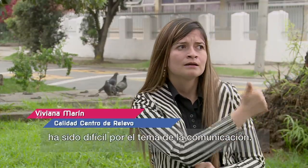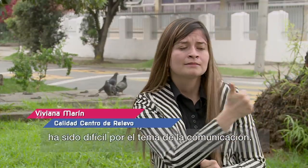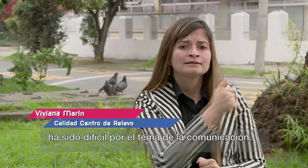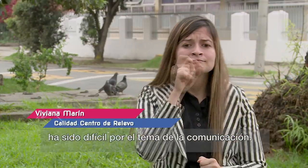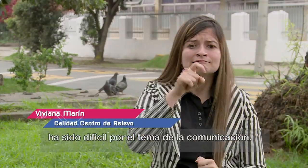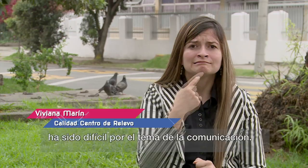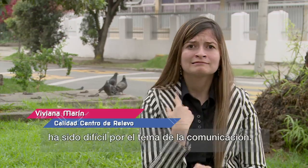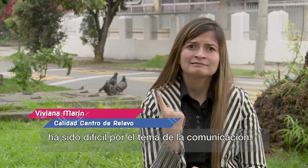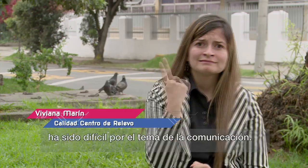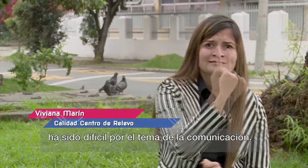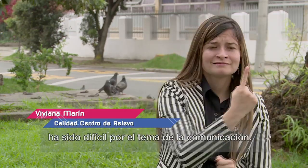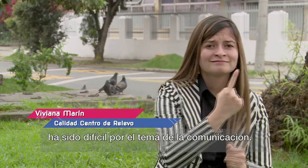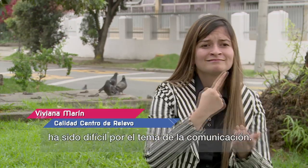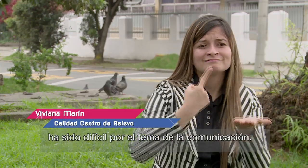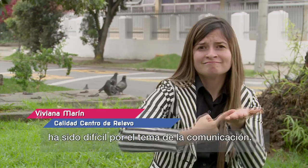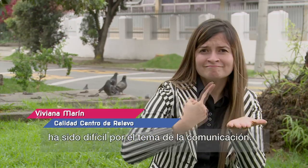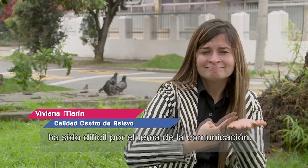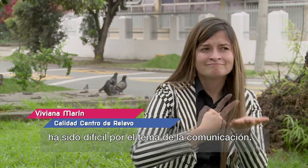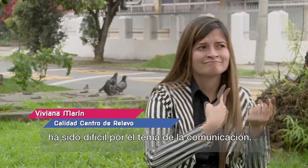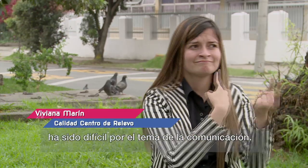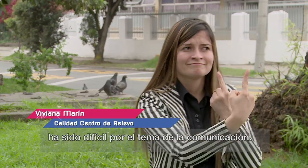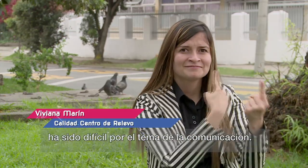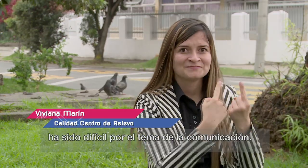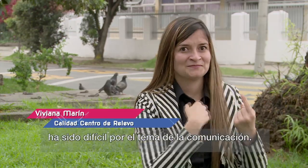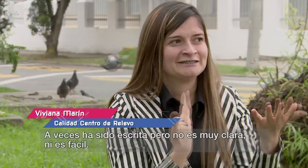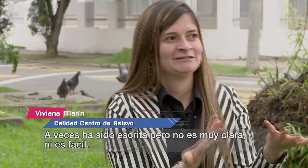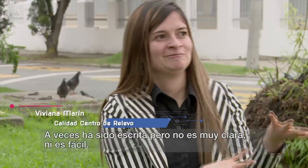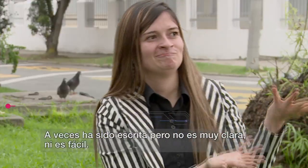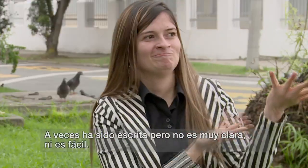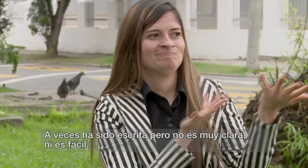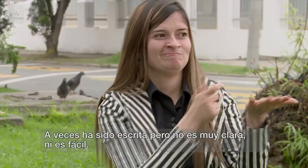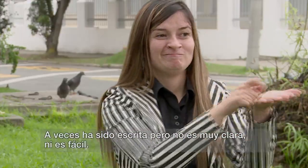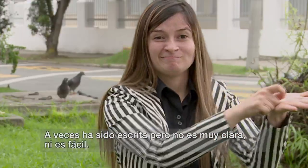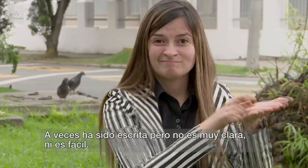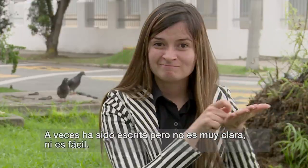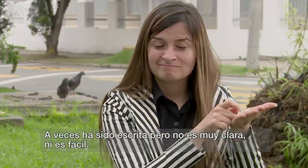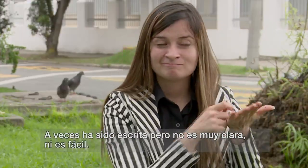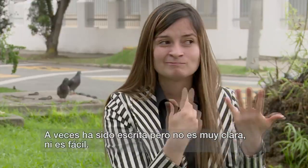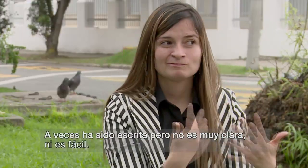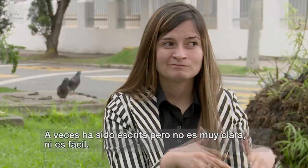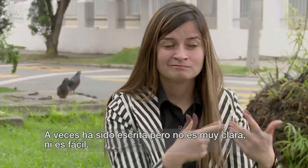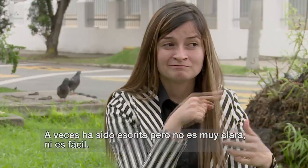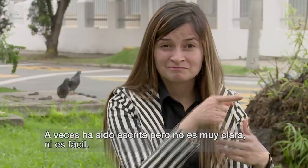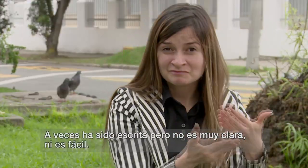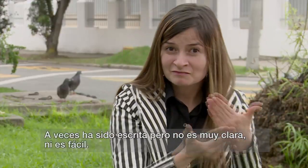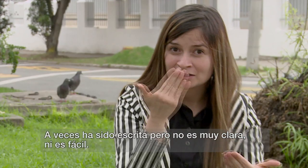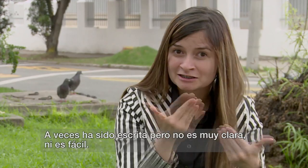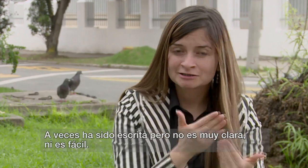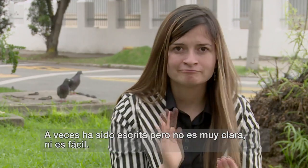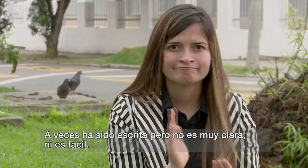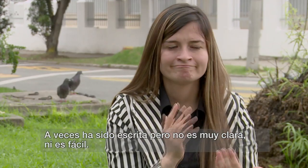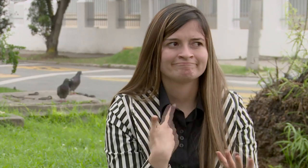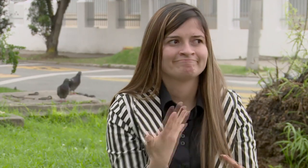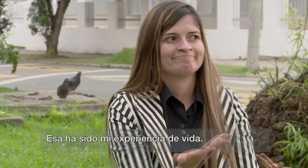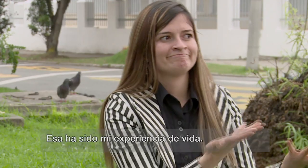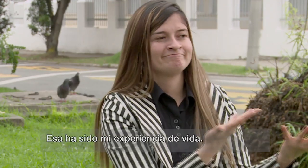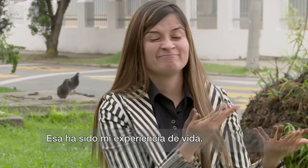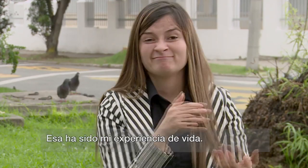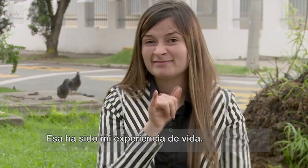difícil por el tema de la comunicación. A veces ha sido escrita, pero no es muy clara ni es fácil. Esa ha sido mi